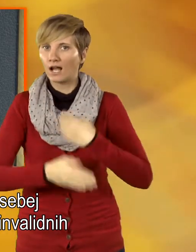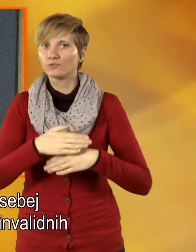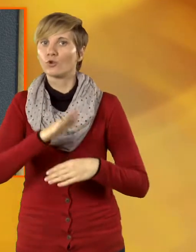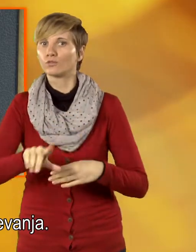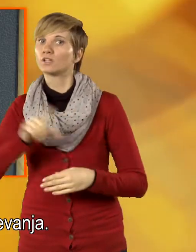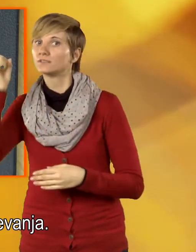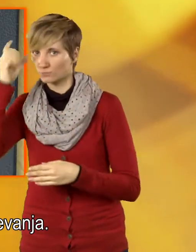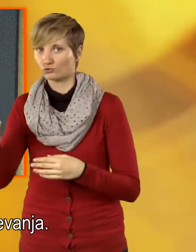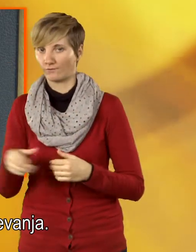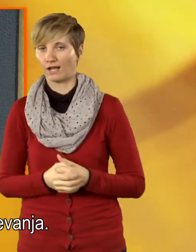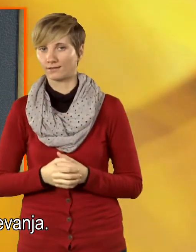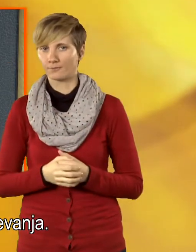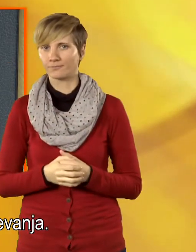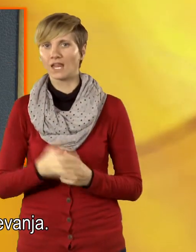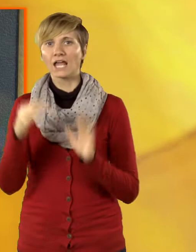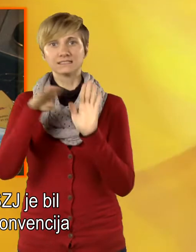izobraževanja.